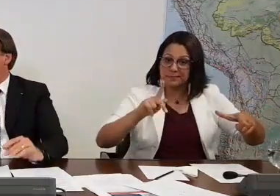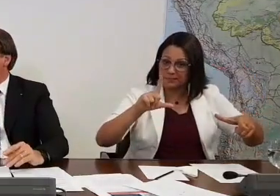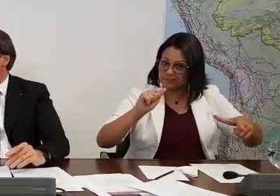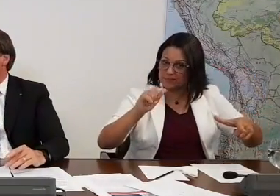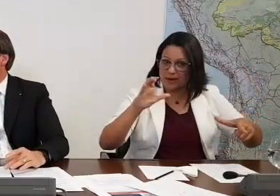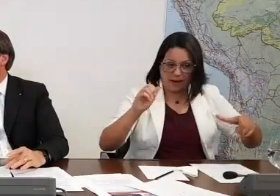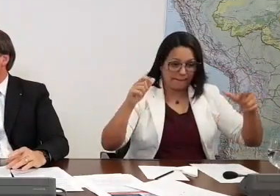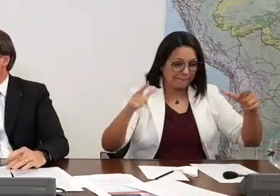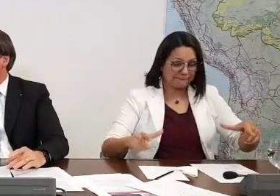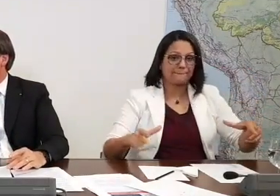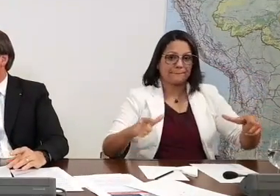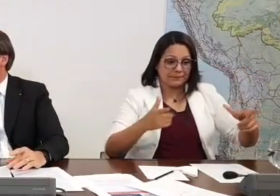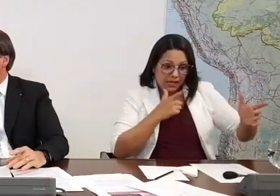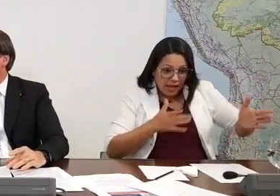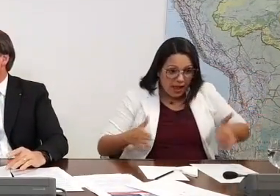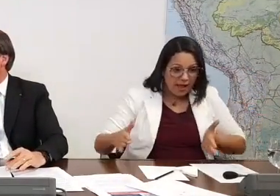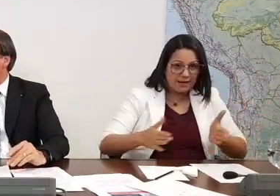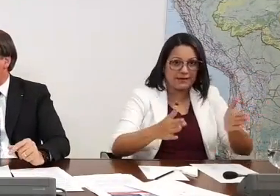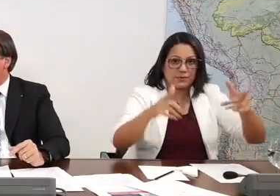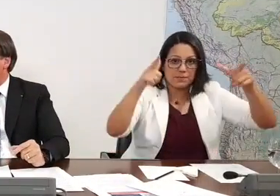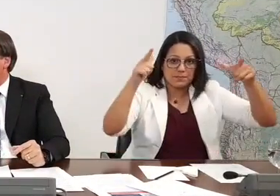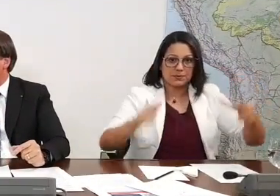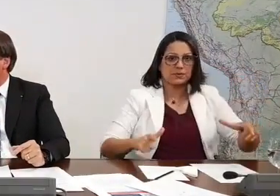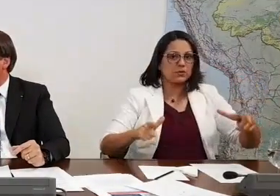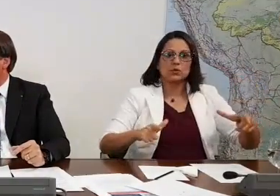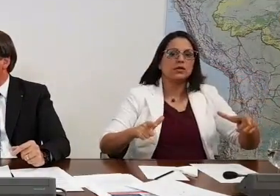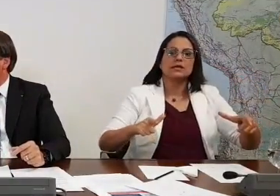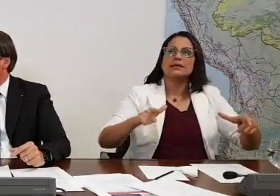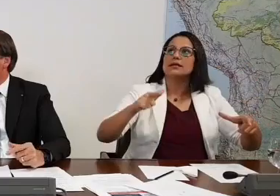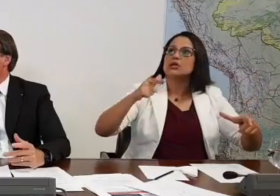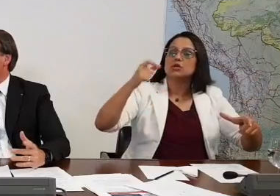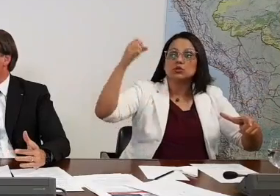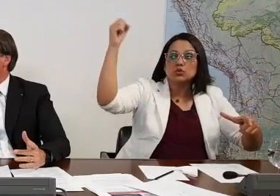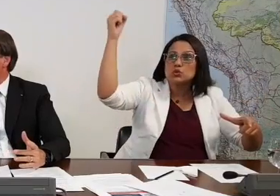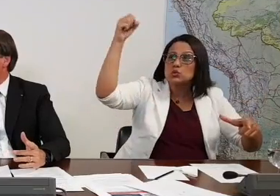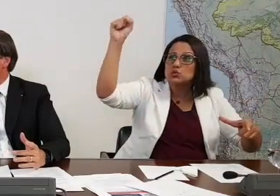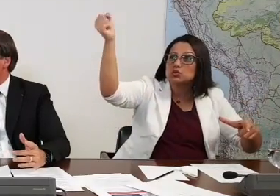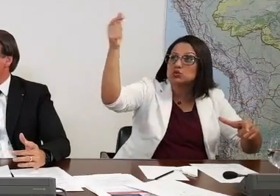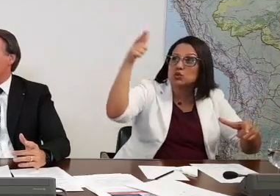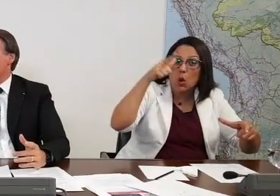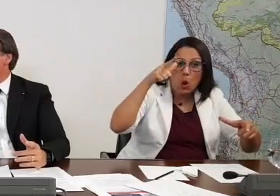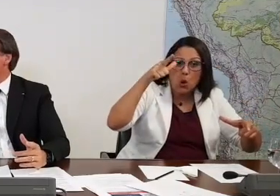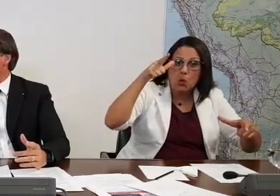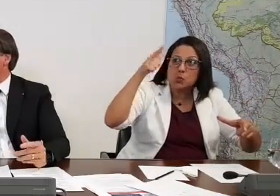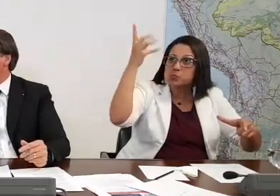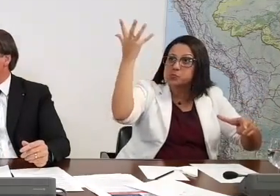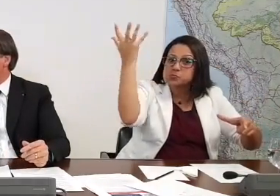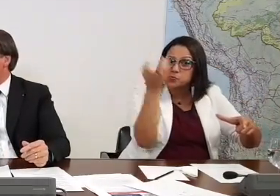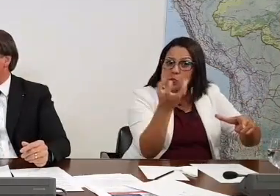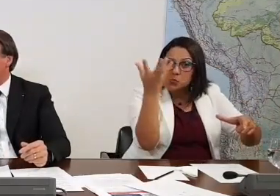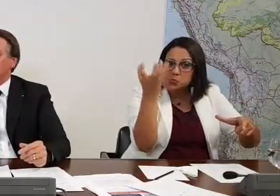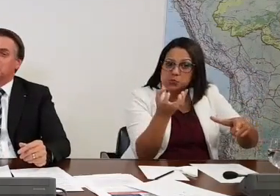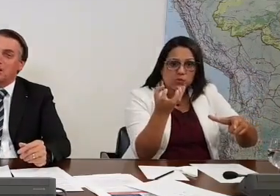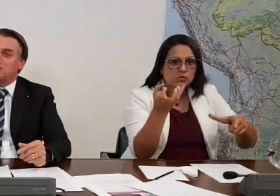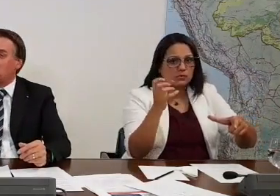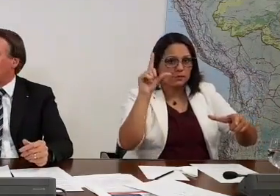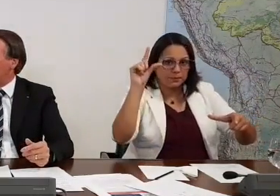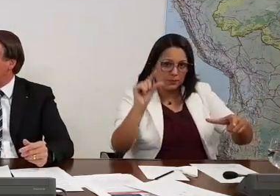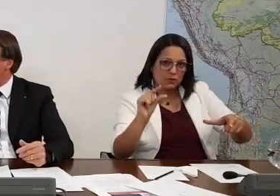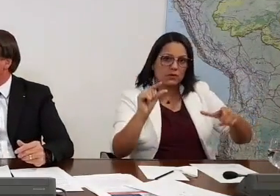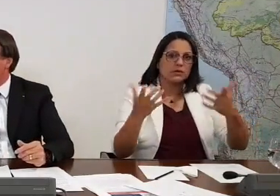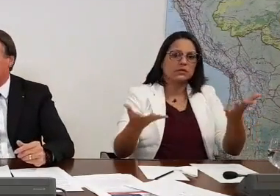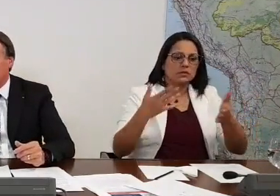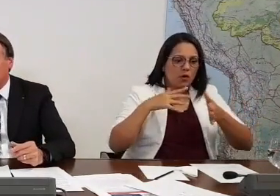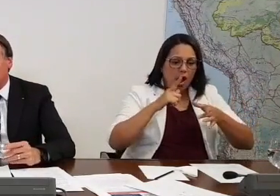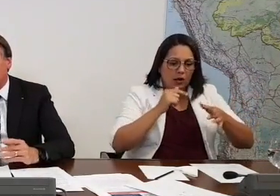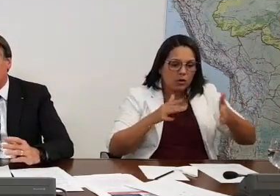lá do canal, é sinal que ele vai ter uma menor incidência de raios solares. Em consequência, menos evaporação. Mais água